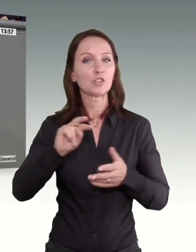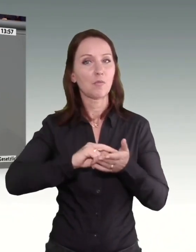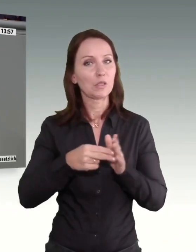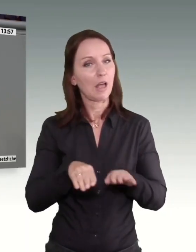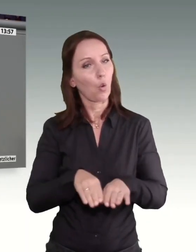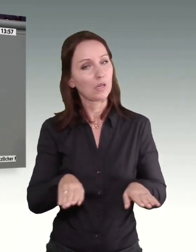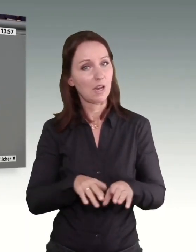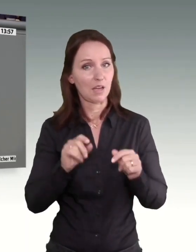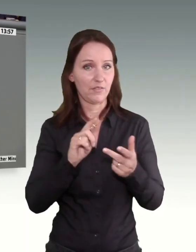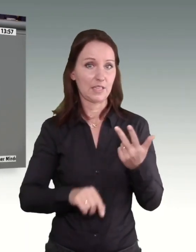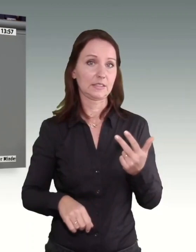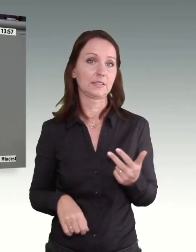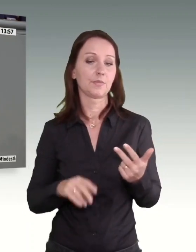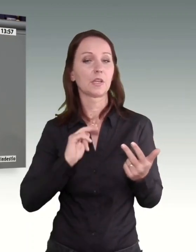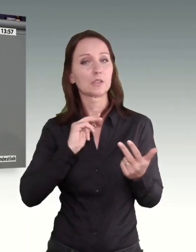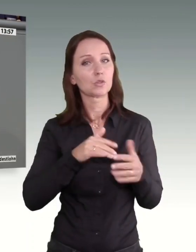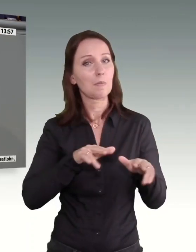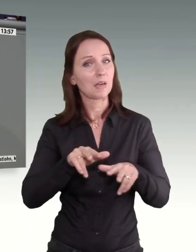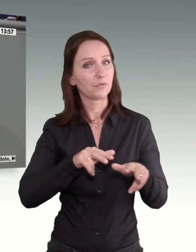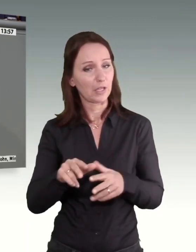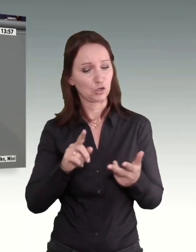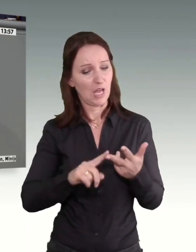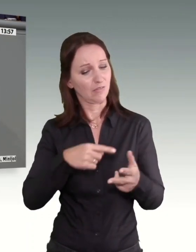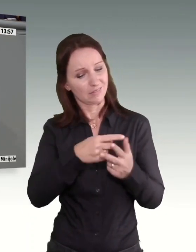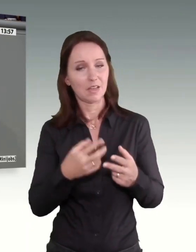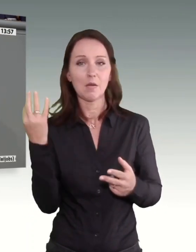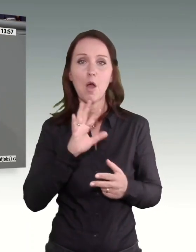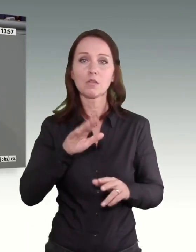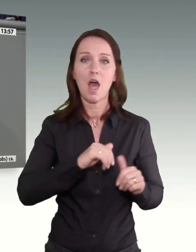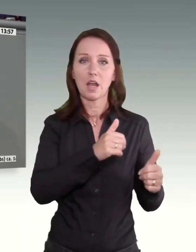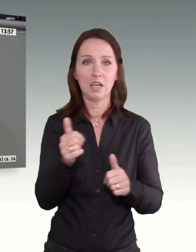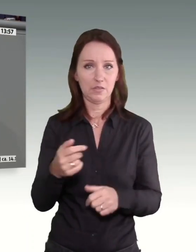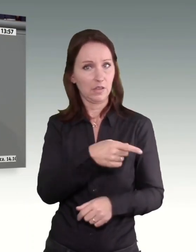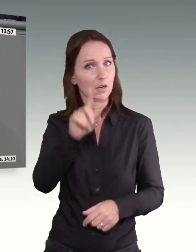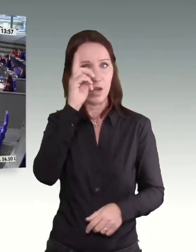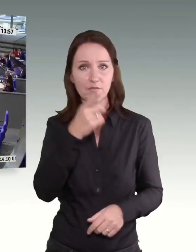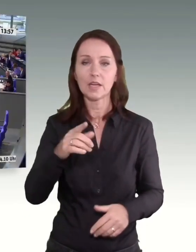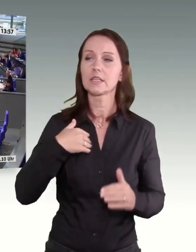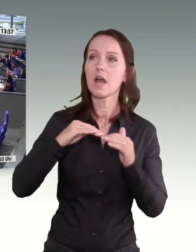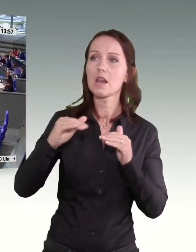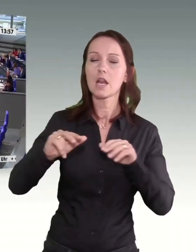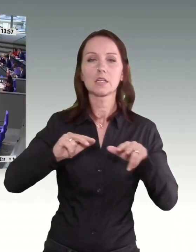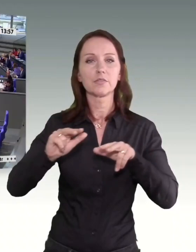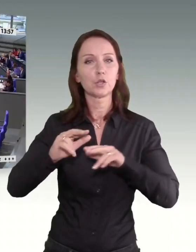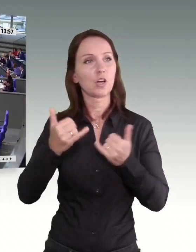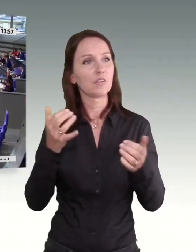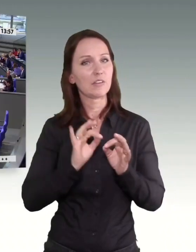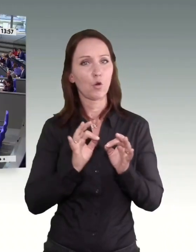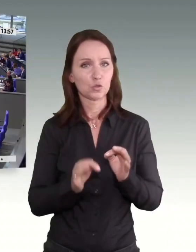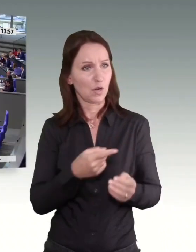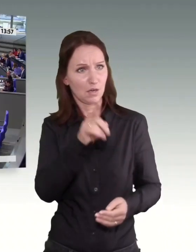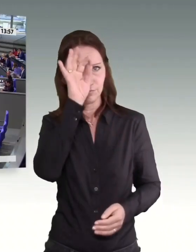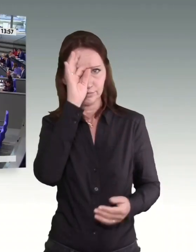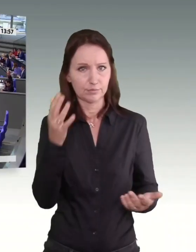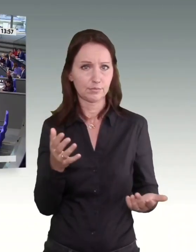Nachhilfe in Sachen sozialer Marktwirtschaft brauchen. Sie wissen überhaupt nicht, wie unser Land und unsere Wirtschaft funktioniert. Und ich